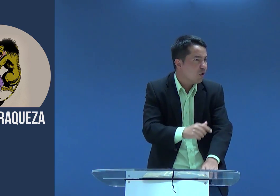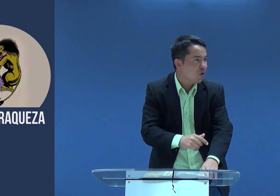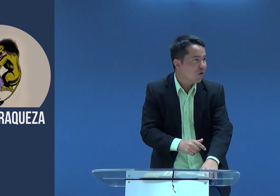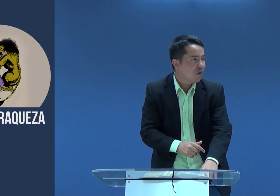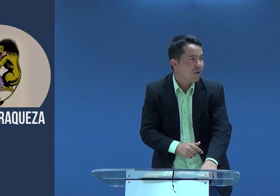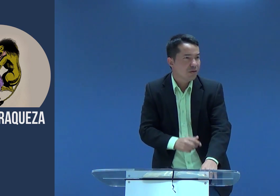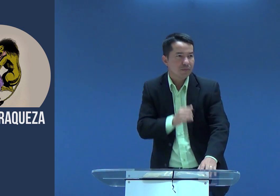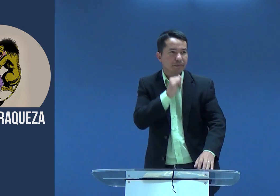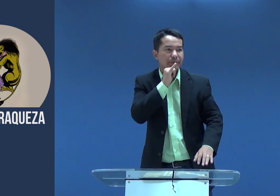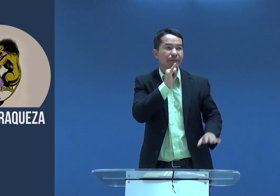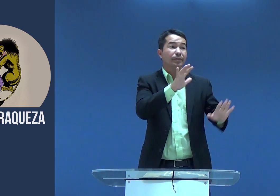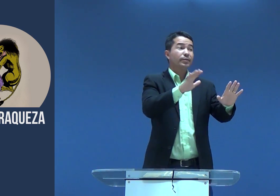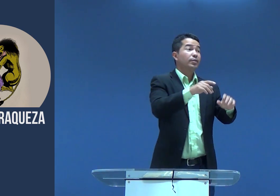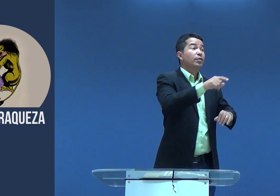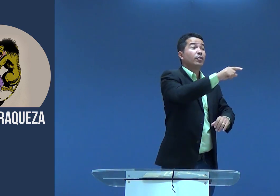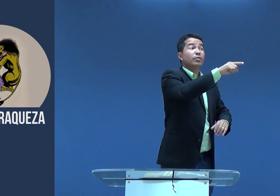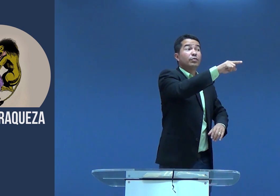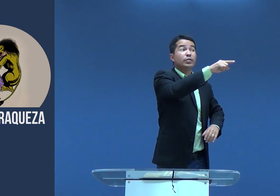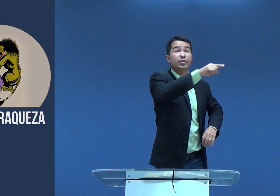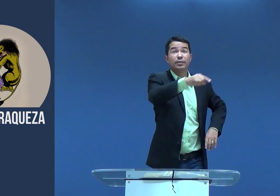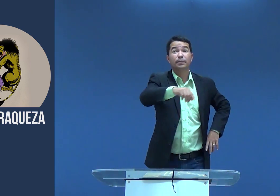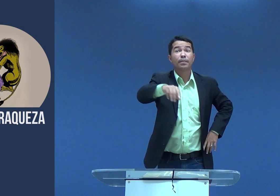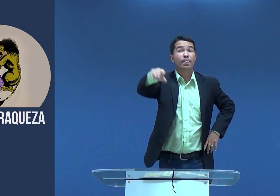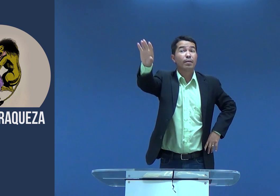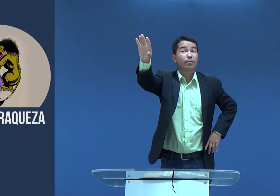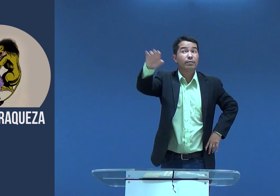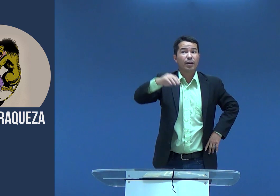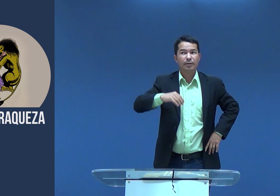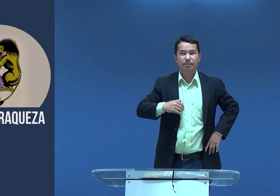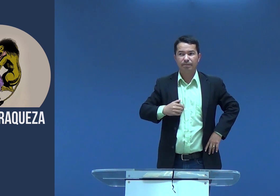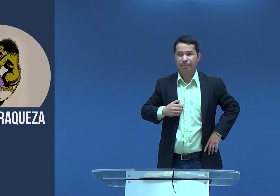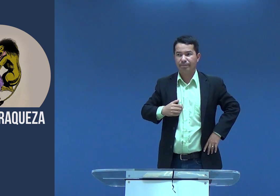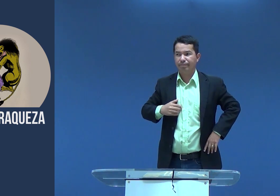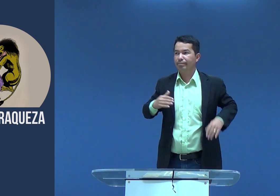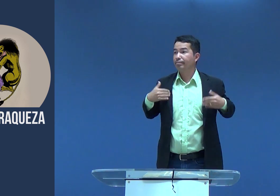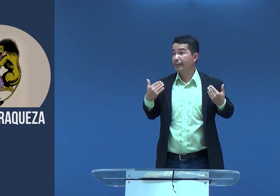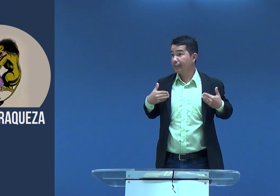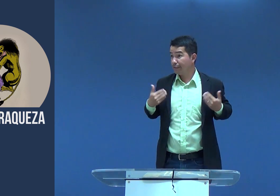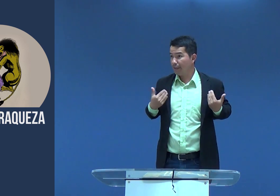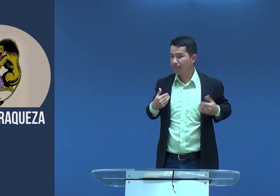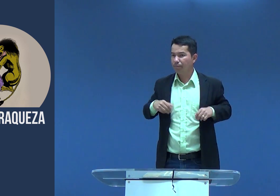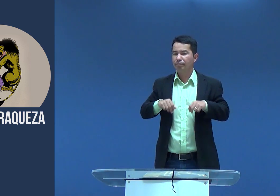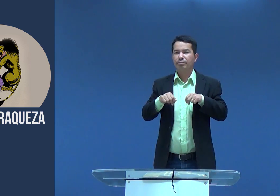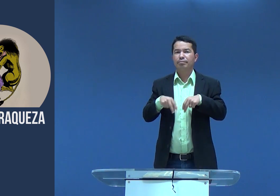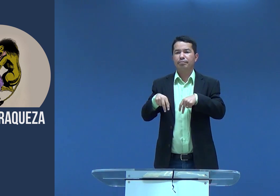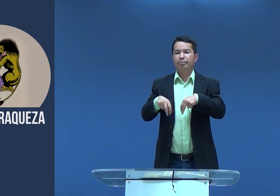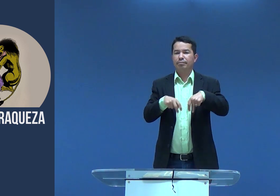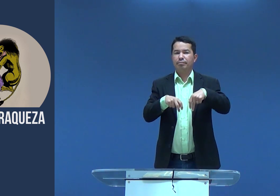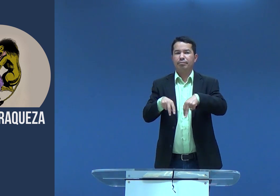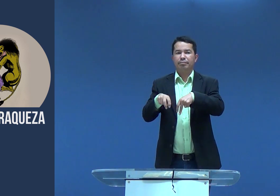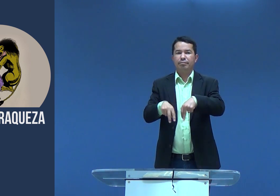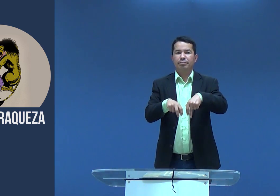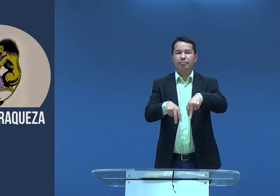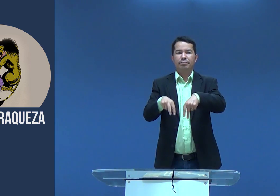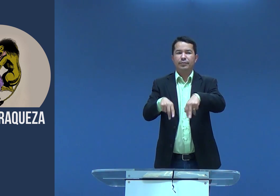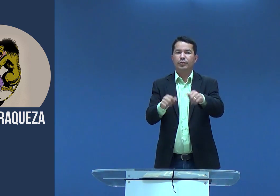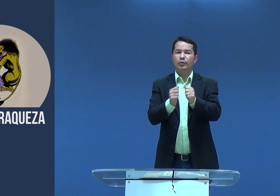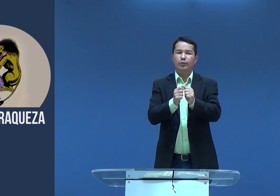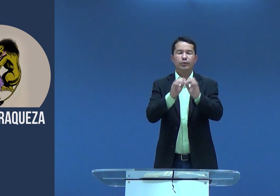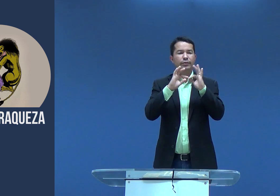leão. Você imagina isso? Por exemplo, você vai passear. Tá passeando, tá andando com alguém ali